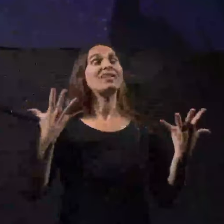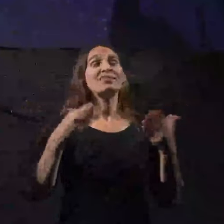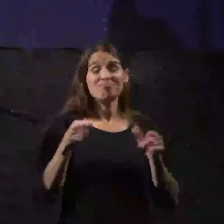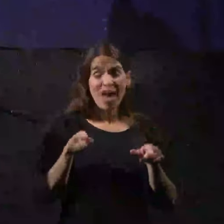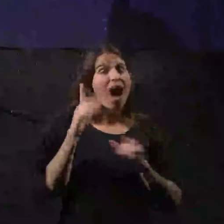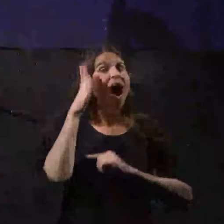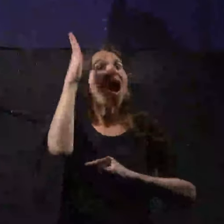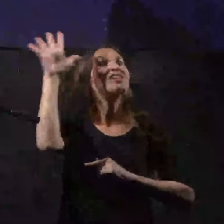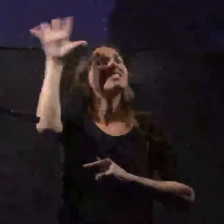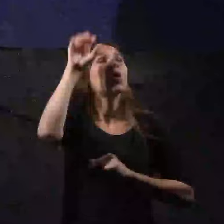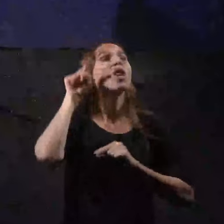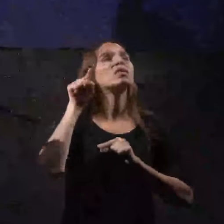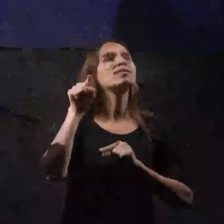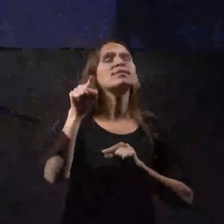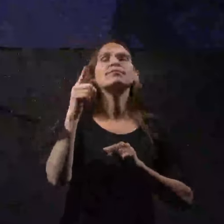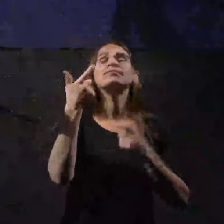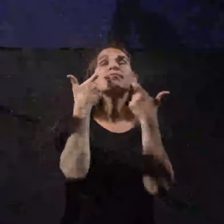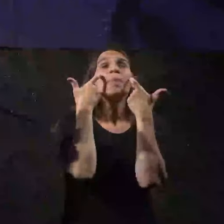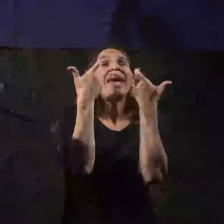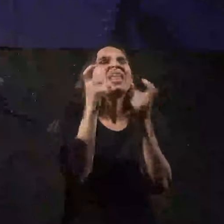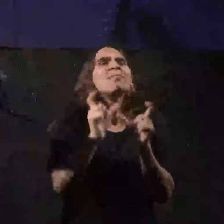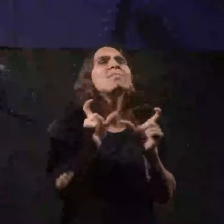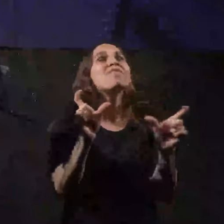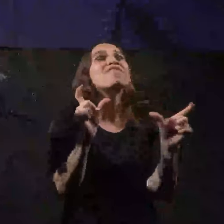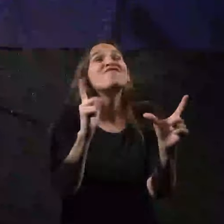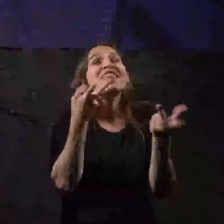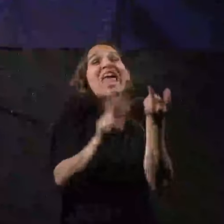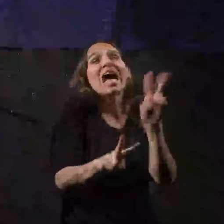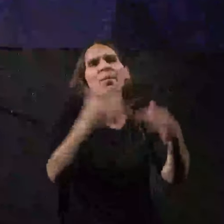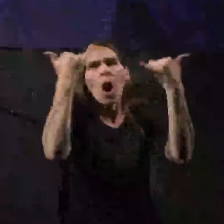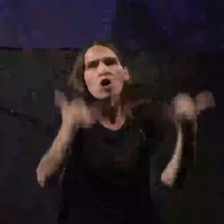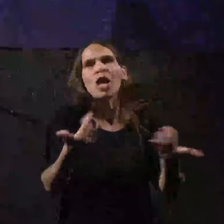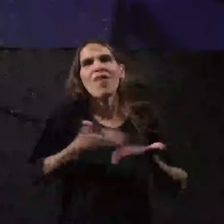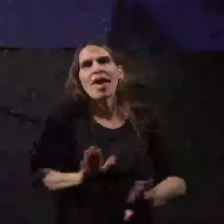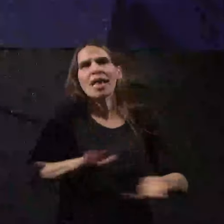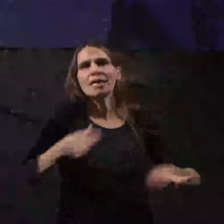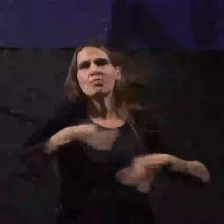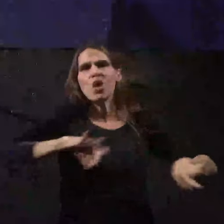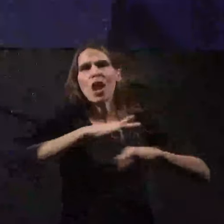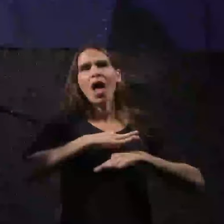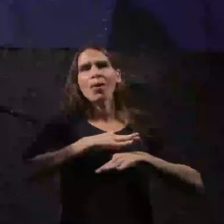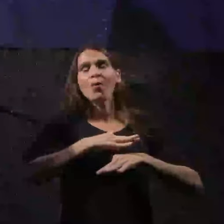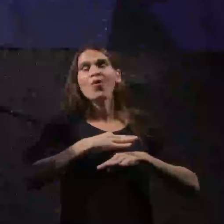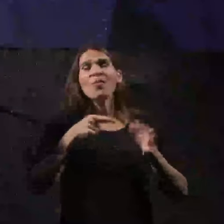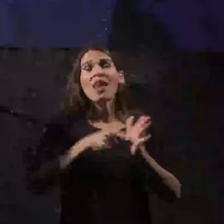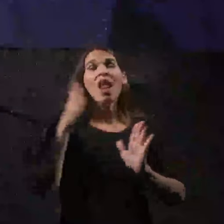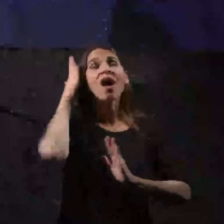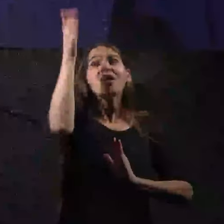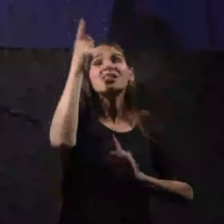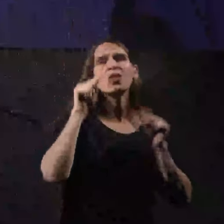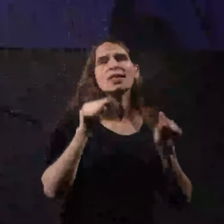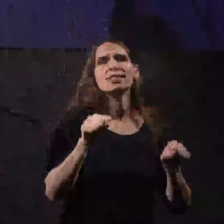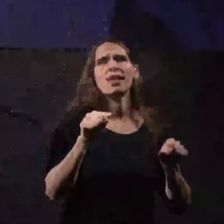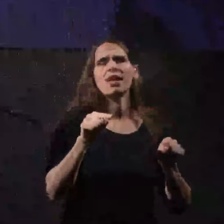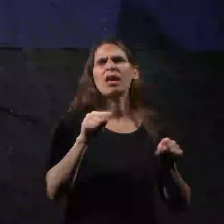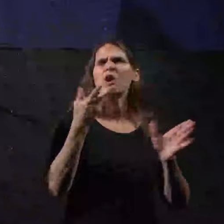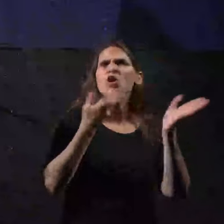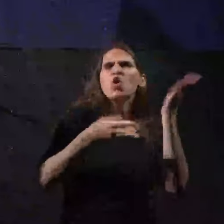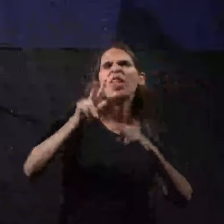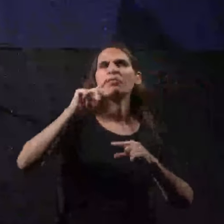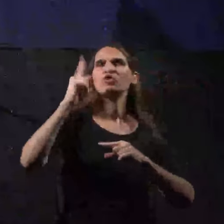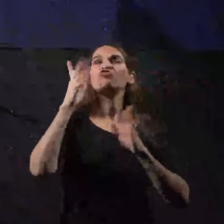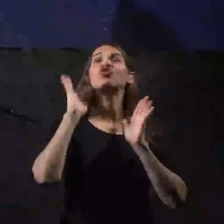הזה מגנים ונהרגים עכשיו הילדים שלנו ועל החזון הזה מאיימת כבר יותר